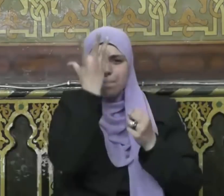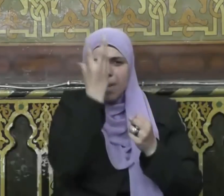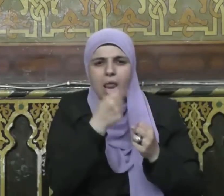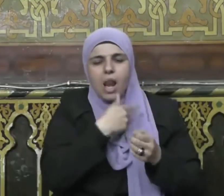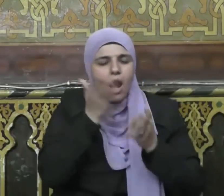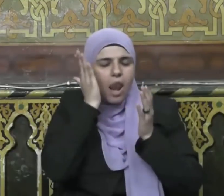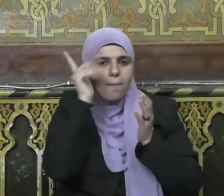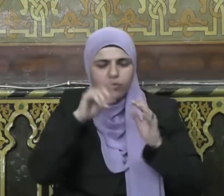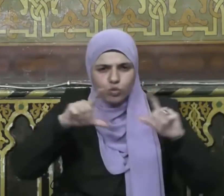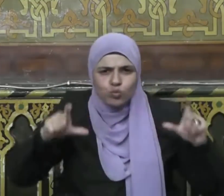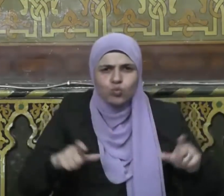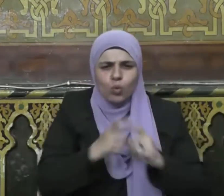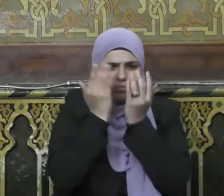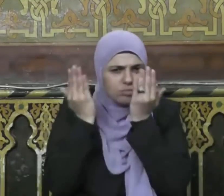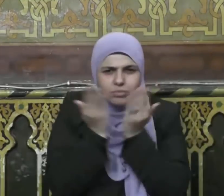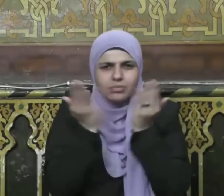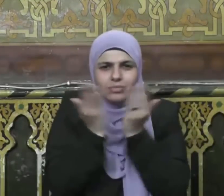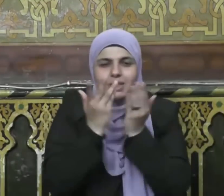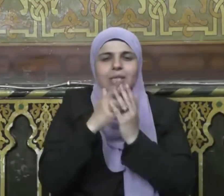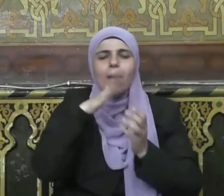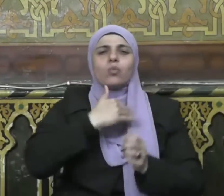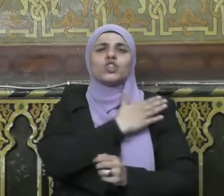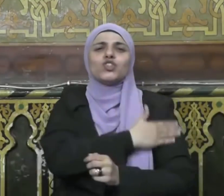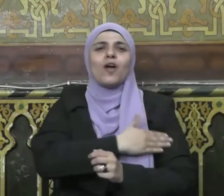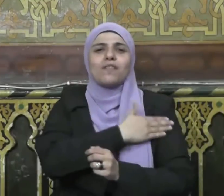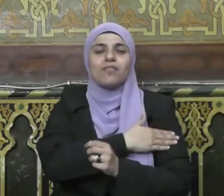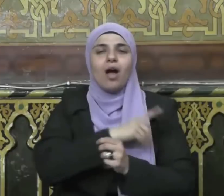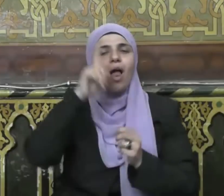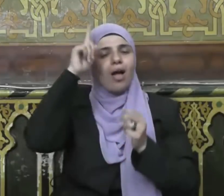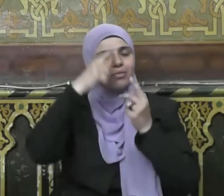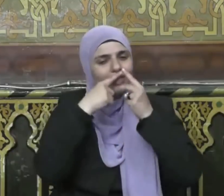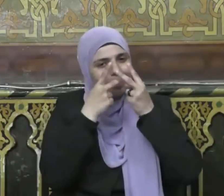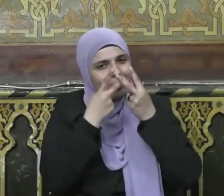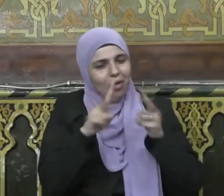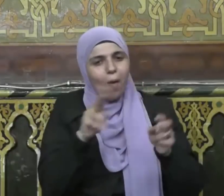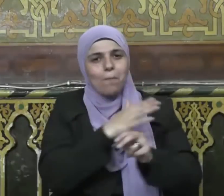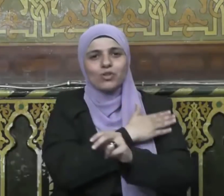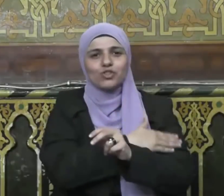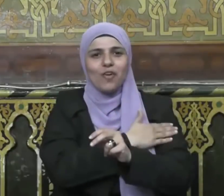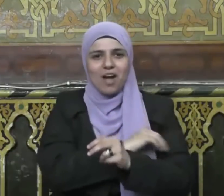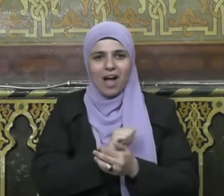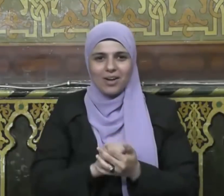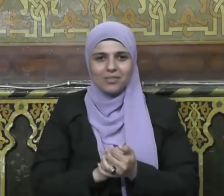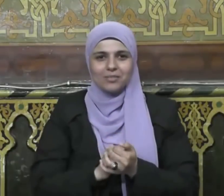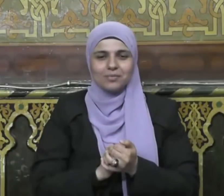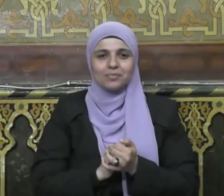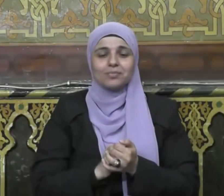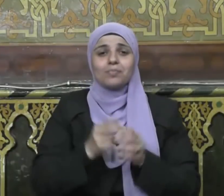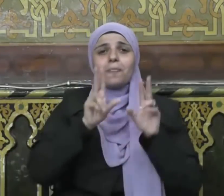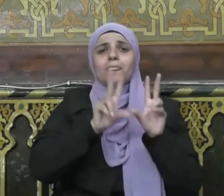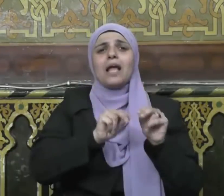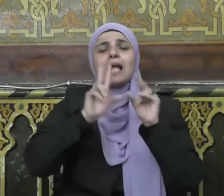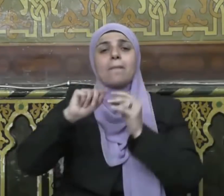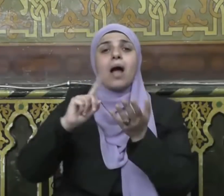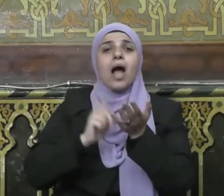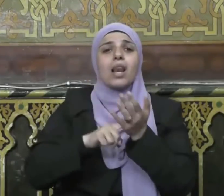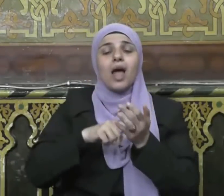والذاكرات أعد الله لهم مغفرة وأجرا عظيما ويقول صلى الله عليه